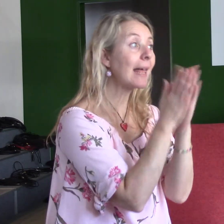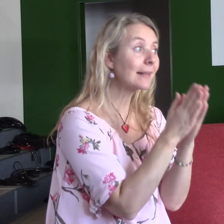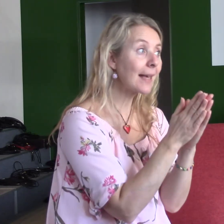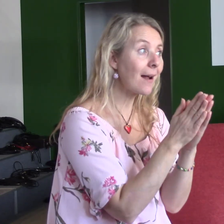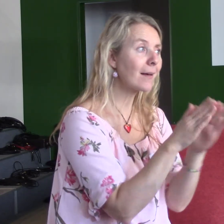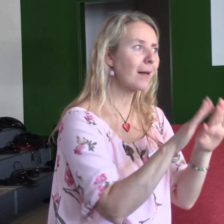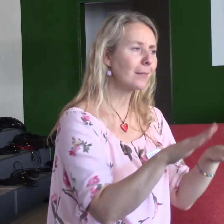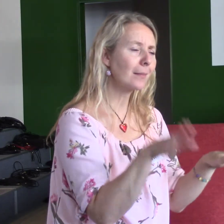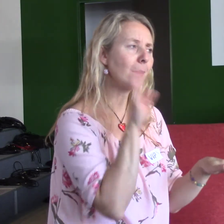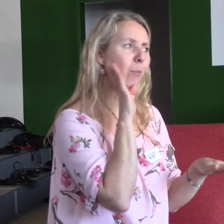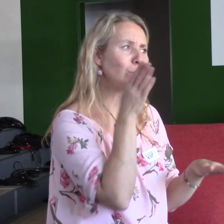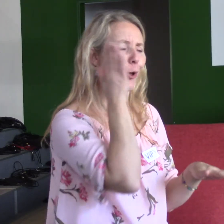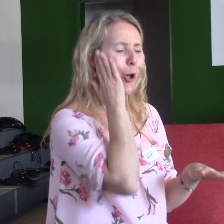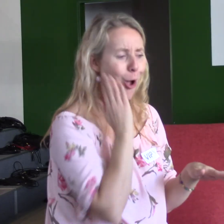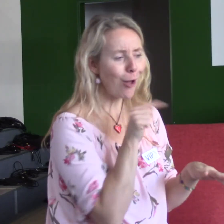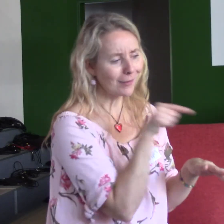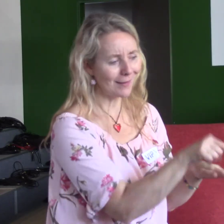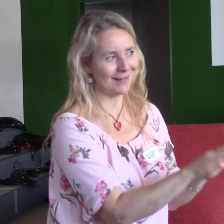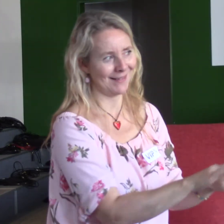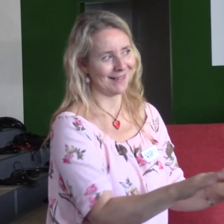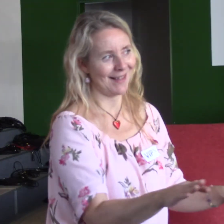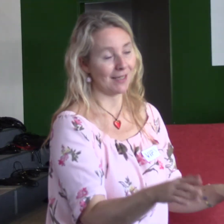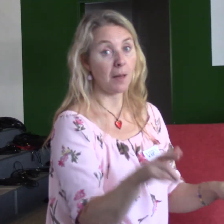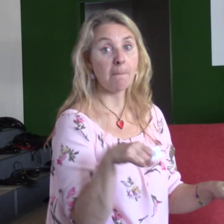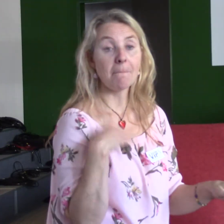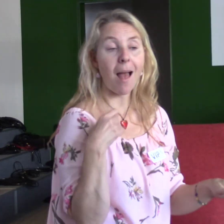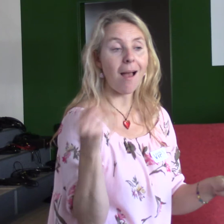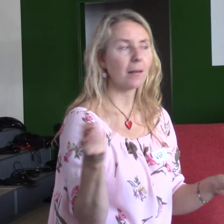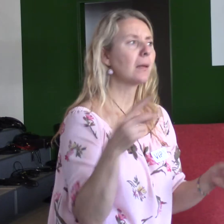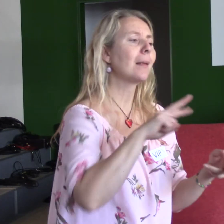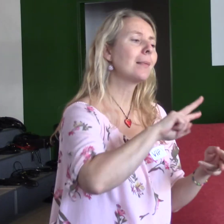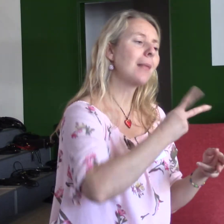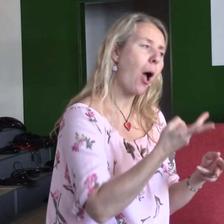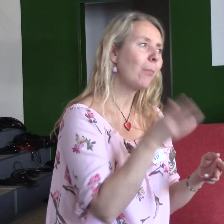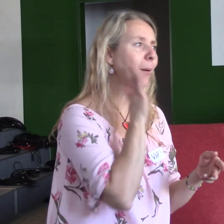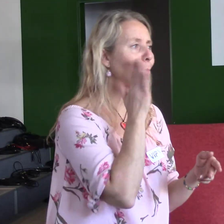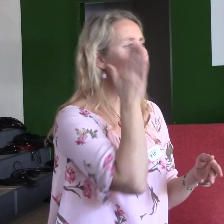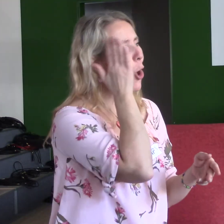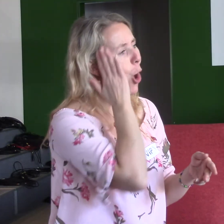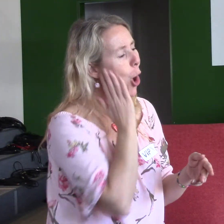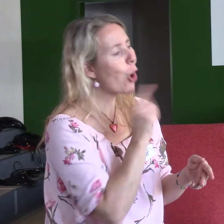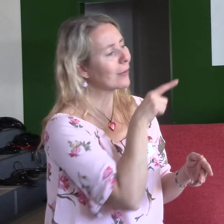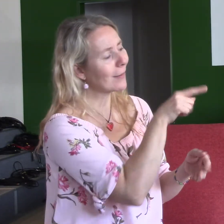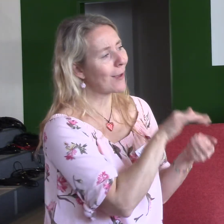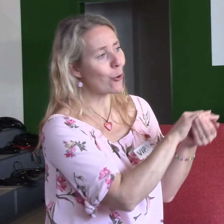Buďte na ně hodní. A vy, mladí, zase buďte hodní na ty starší, že? Třeba na své rodiče.